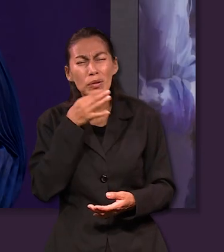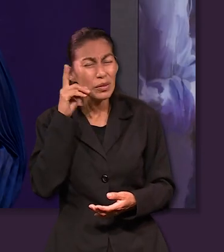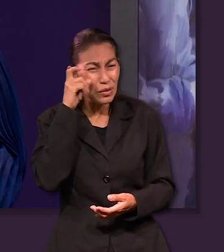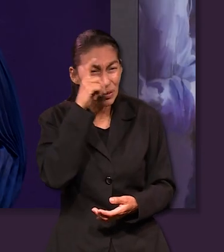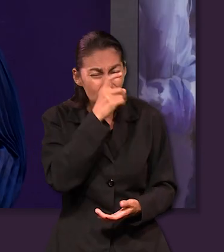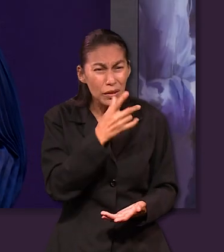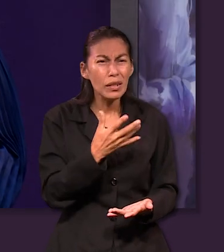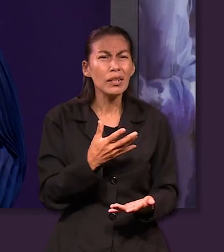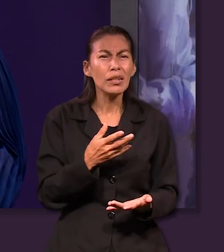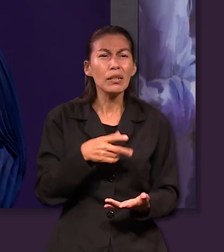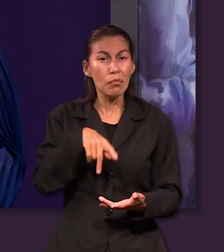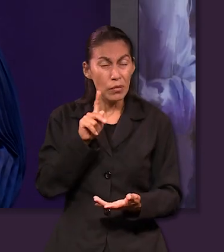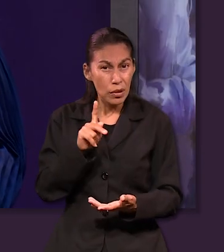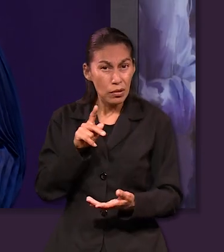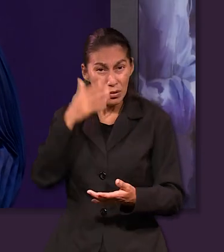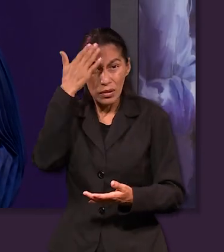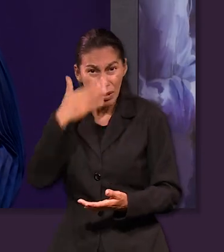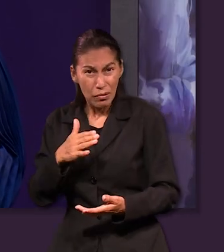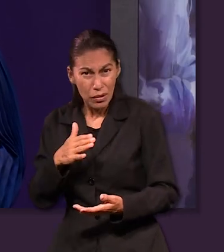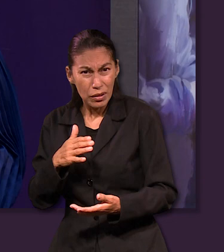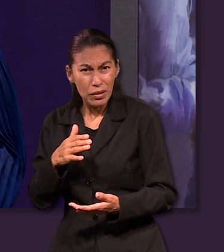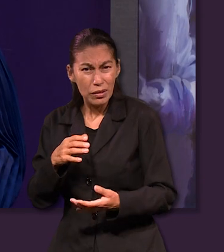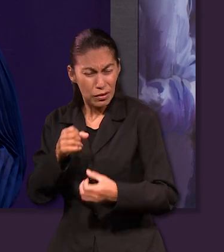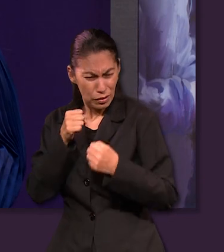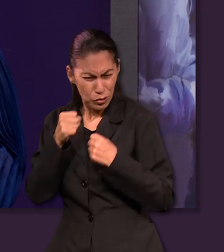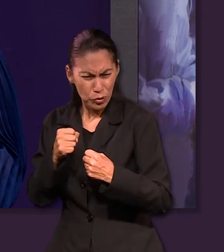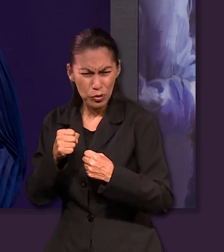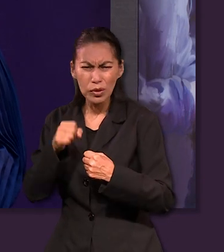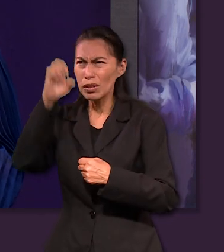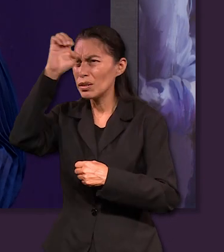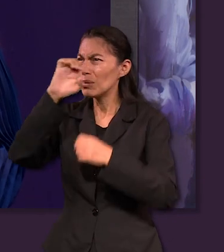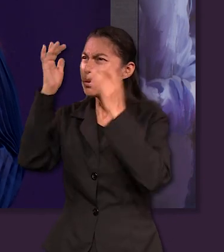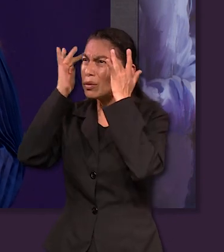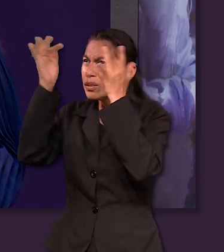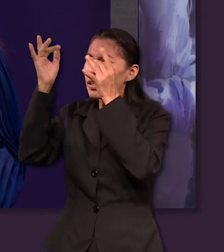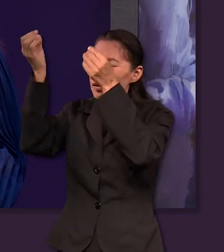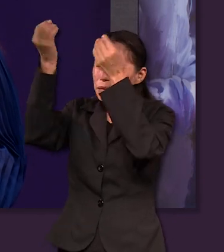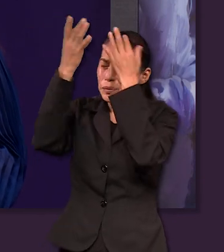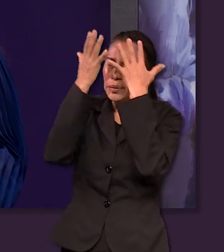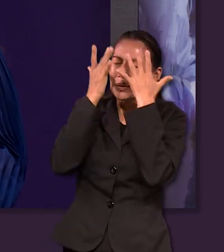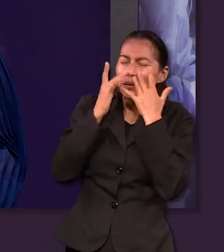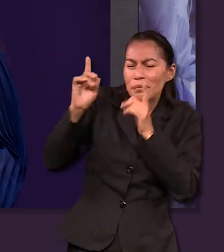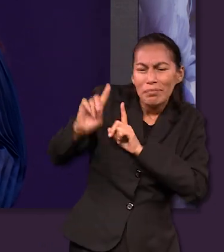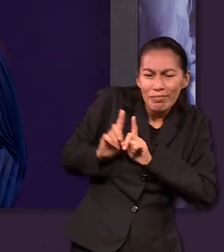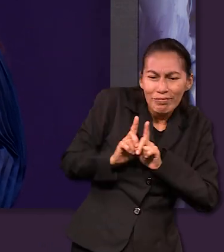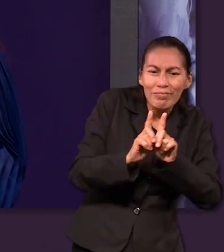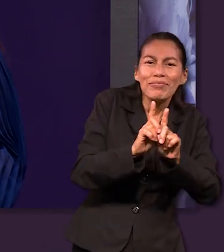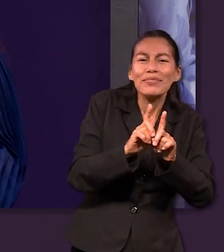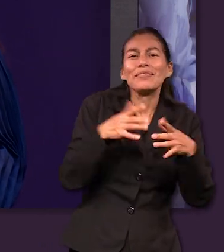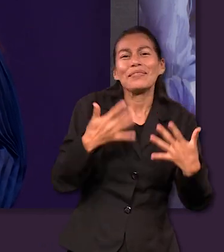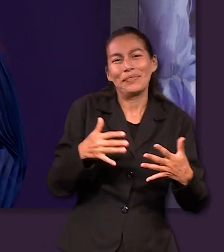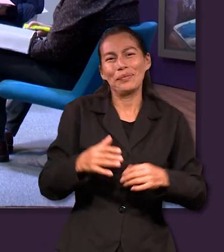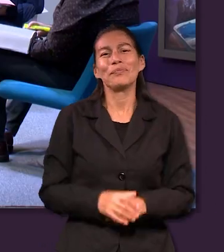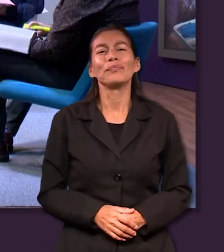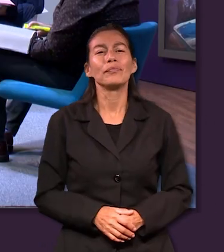y poder saber la convicción de que el Espíritu de Dios está con nosotros si realmente no fue fácil para Jesús